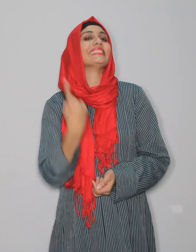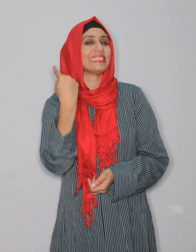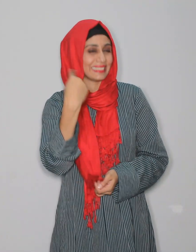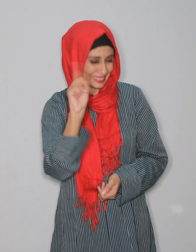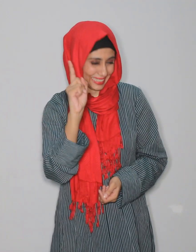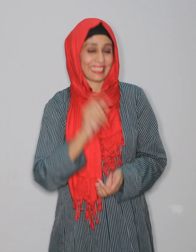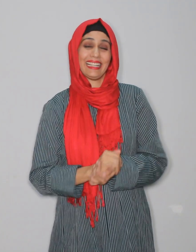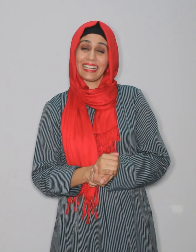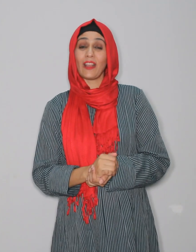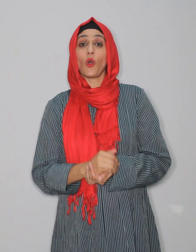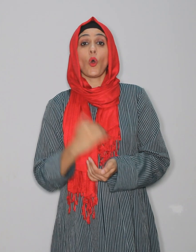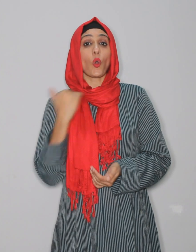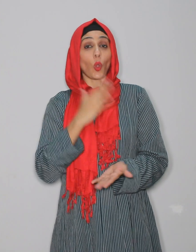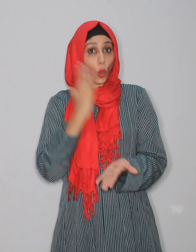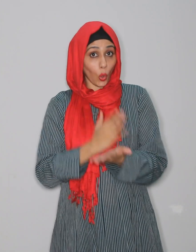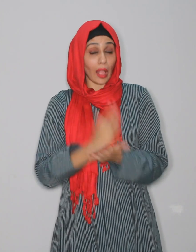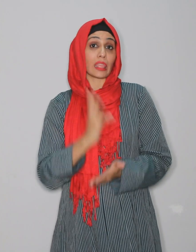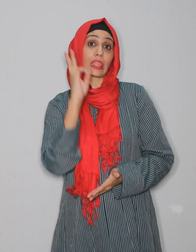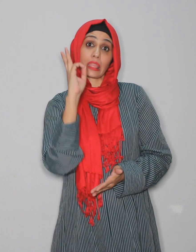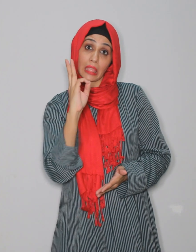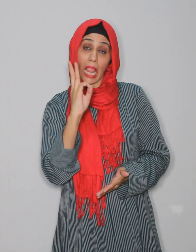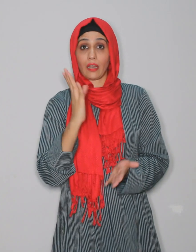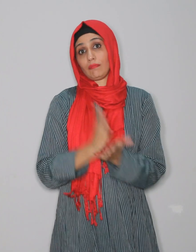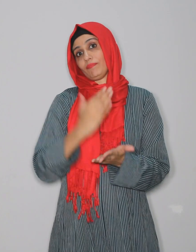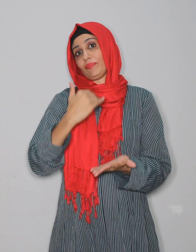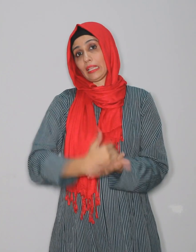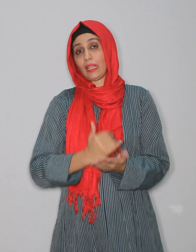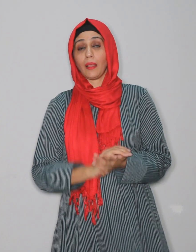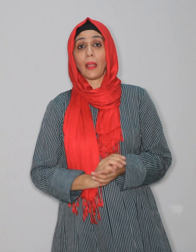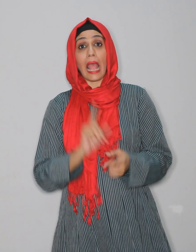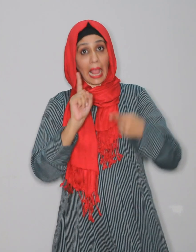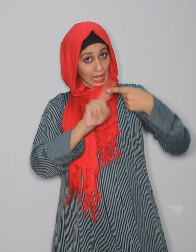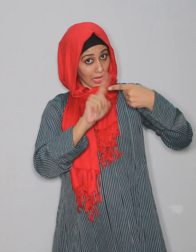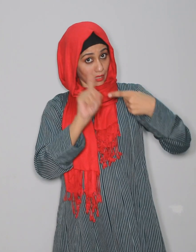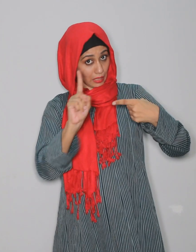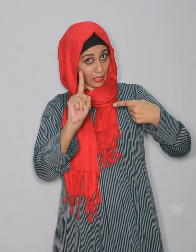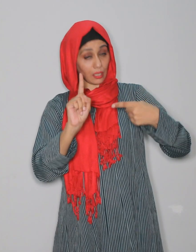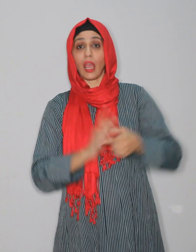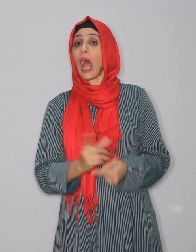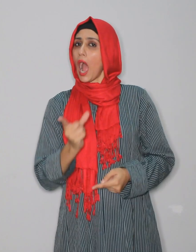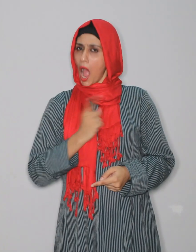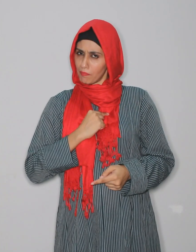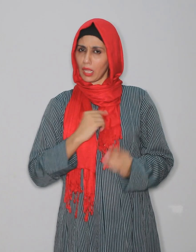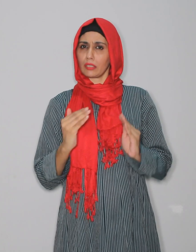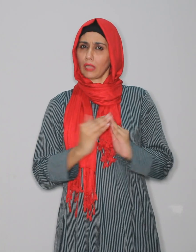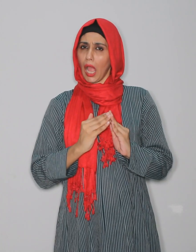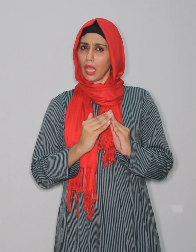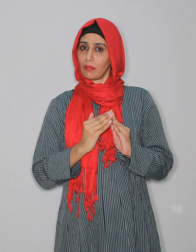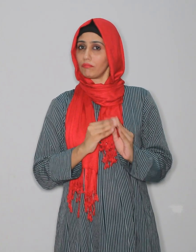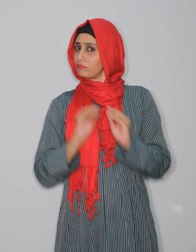پلکل گوش کو ہم تین حصوں میں تقسیم کرتے ہیں ایک حصہ اپنے اور گھروانوں کے